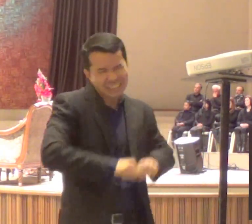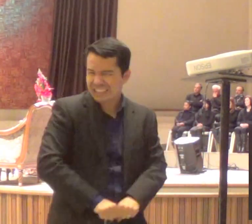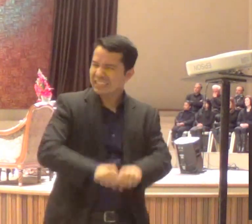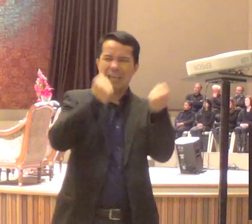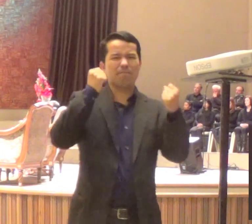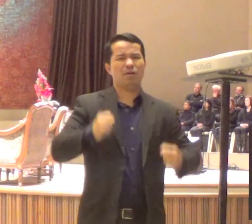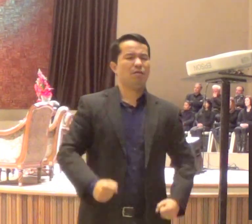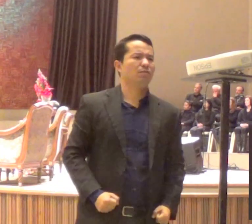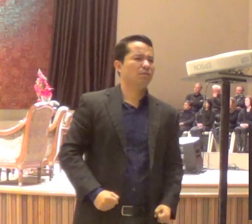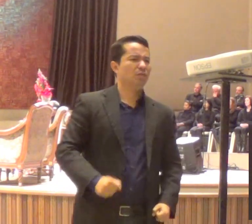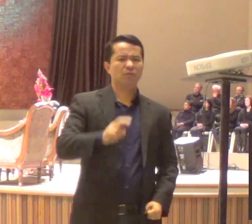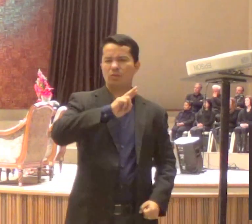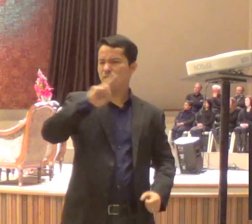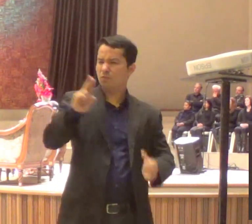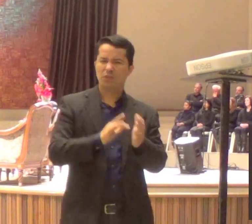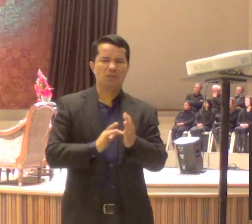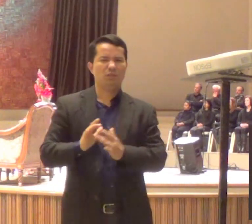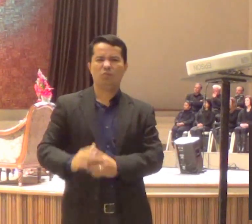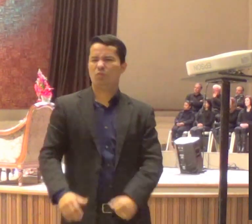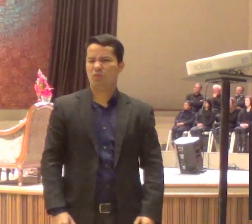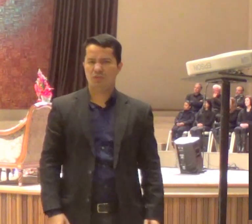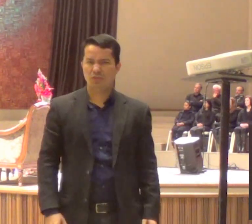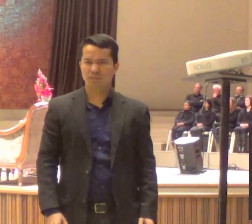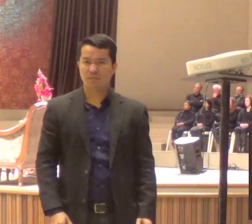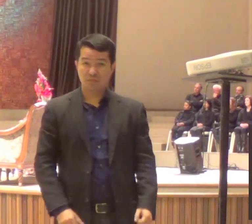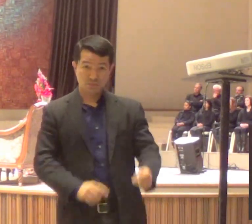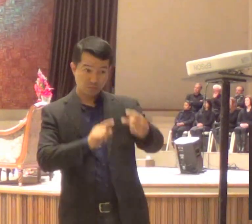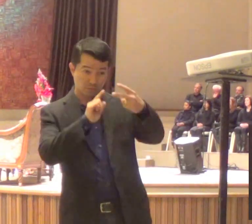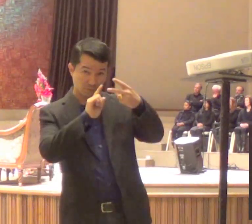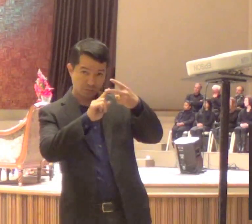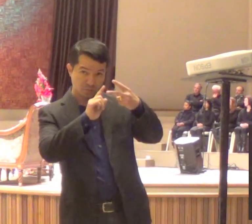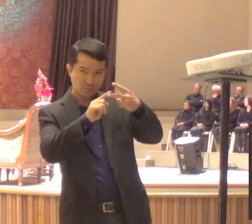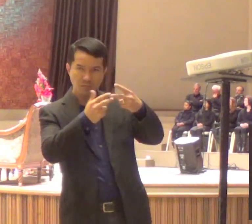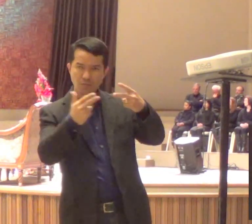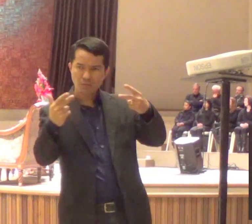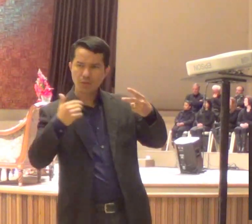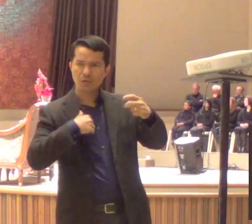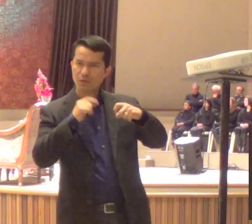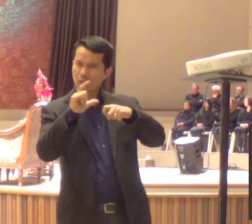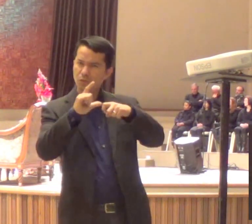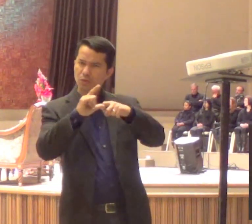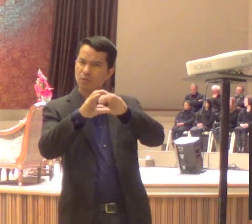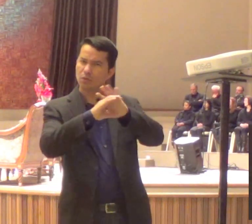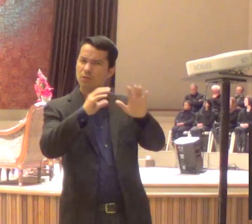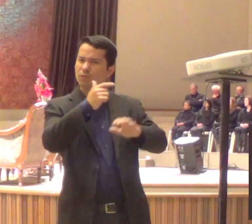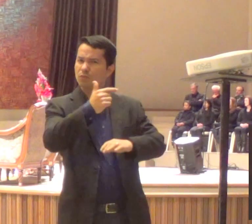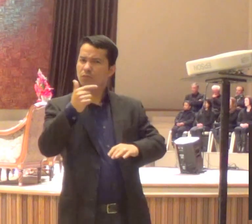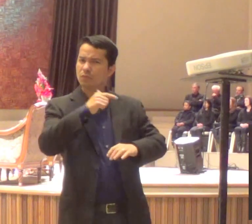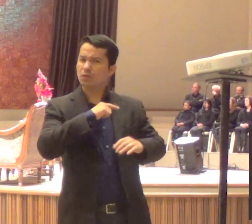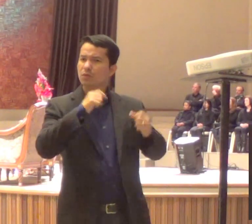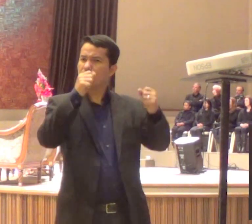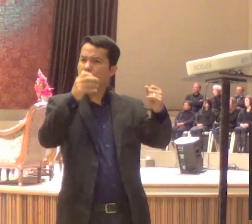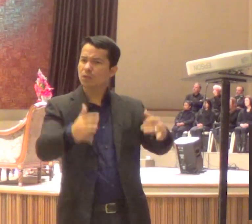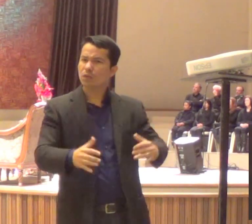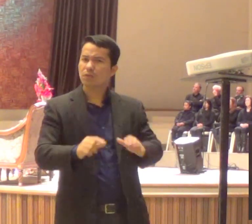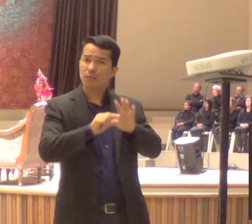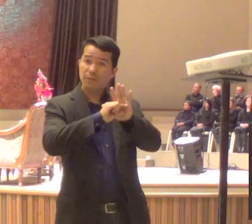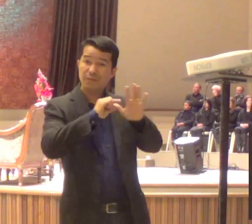queria olhar para uma segunda revelação, que esse texto nos mostra, ela aparece dos versículos 24 a